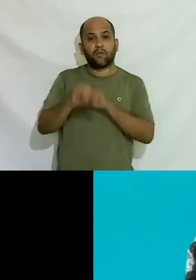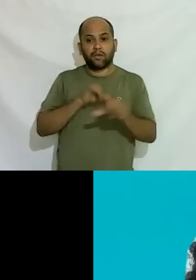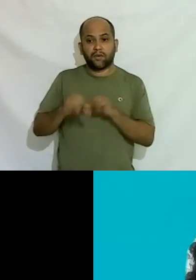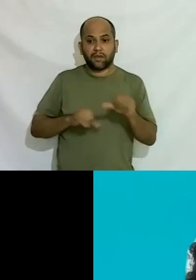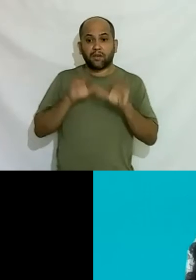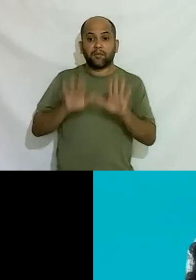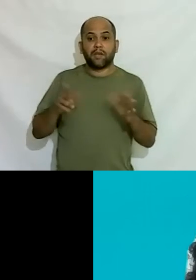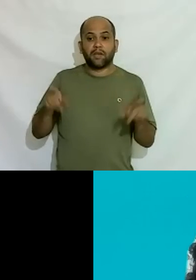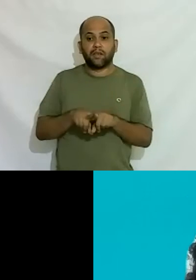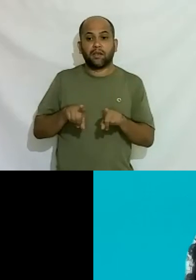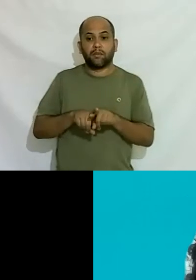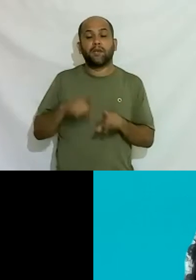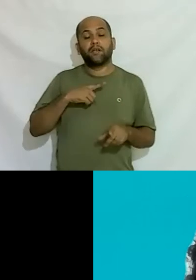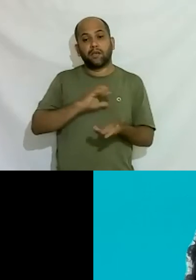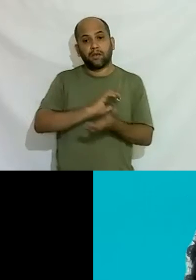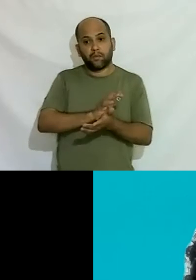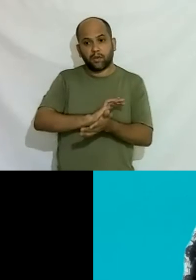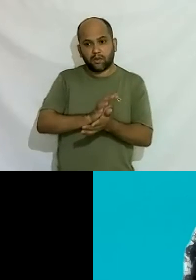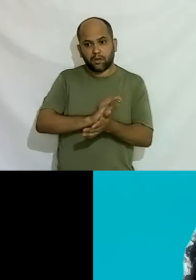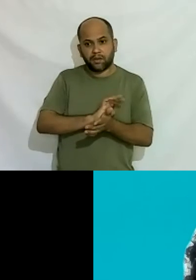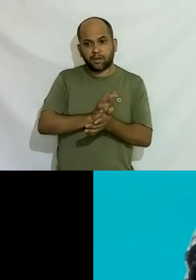também existe o preconceito depois